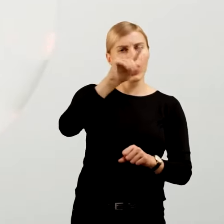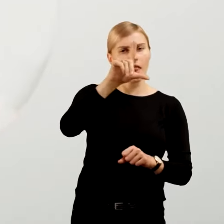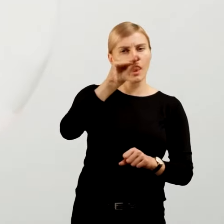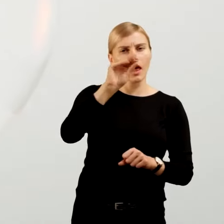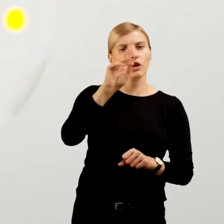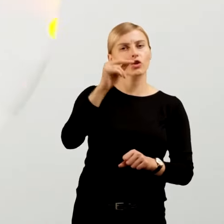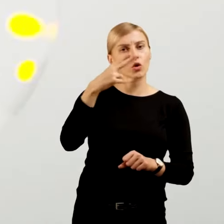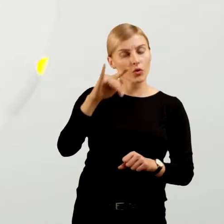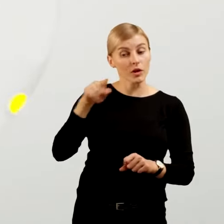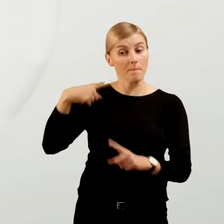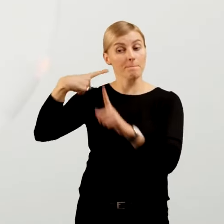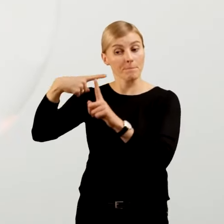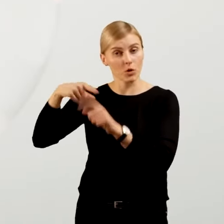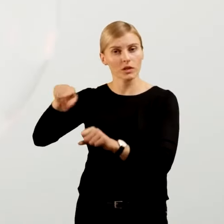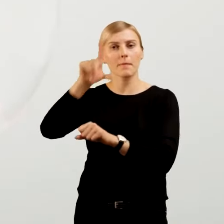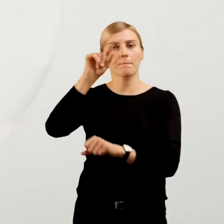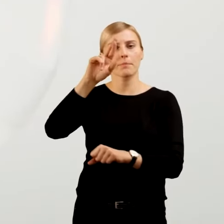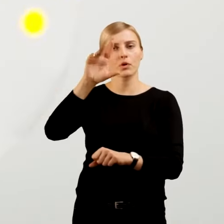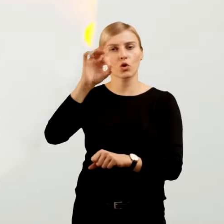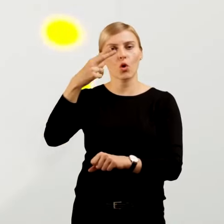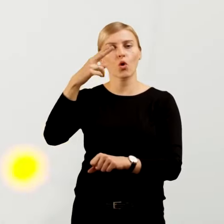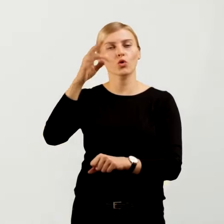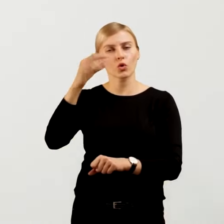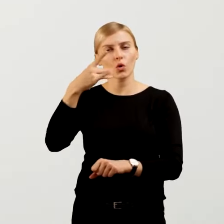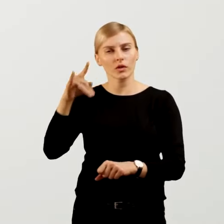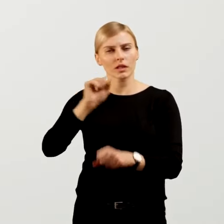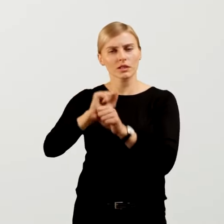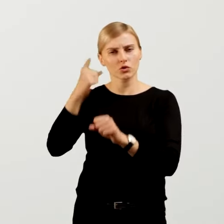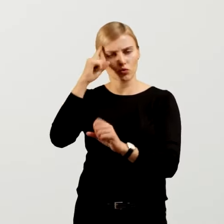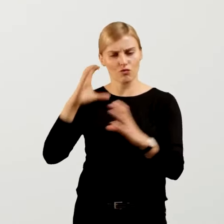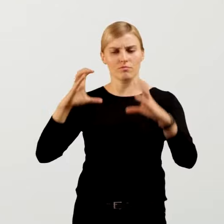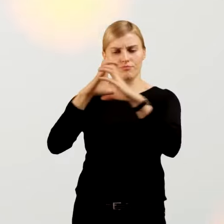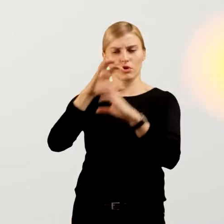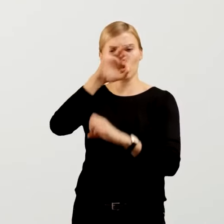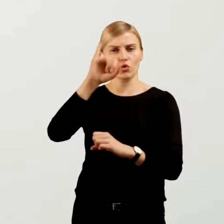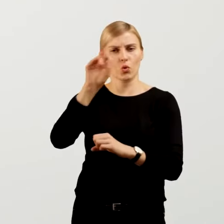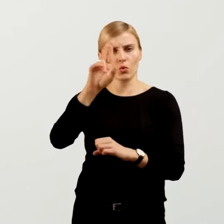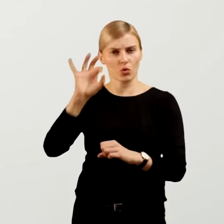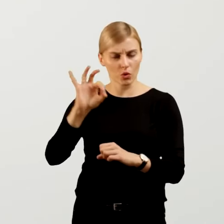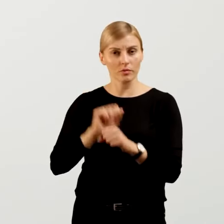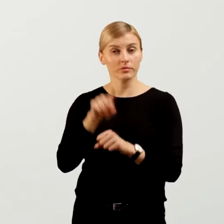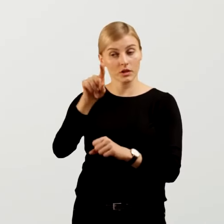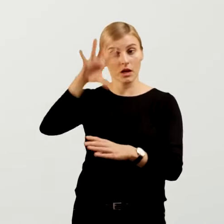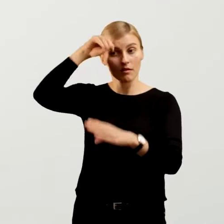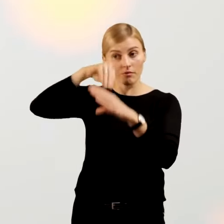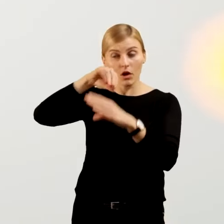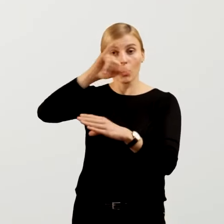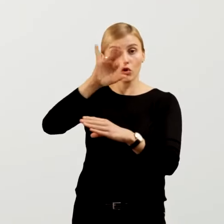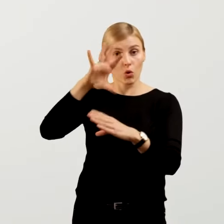A ładunek dodatni protony, które tworzą jądro atomowe. W jądrze atomowym znajdują się także neutrony,